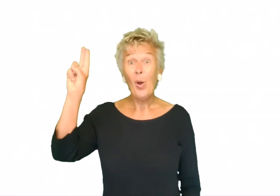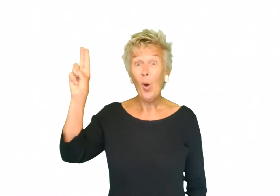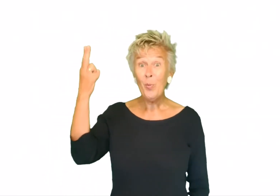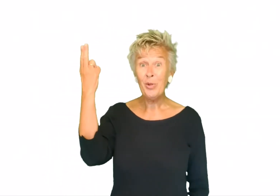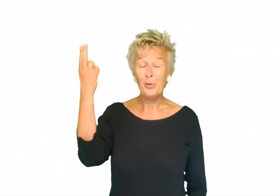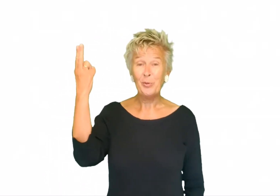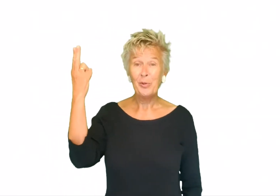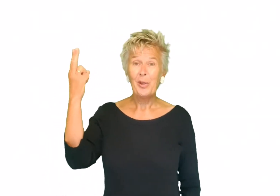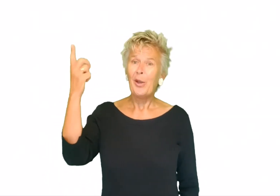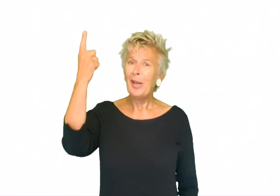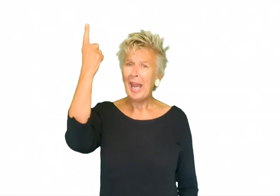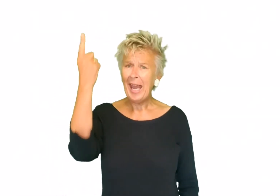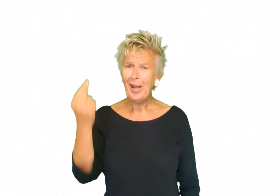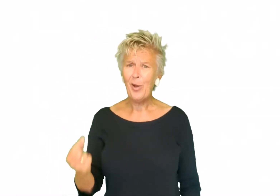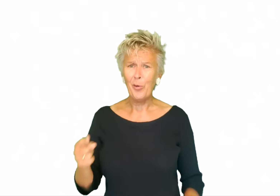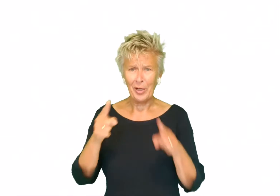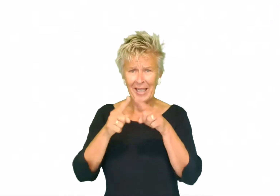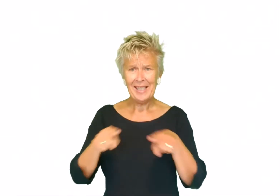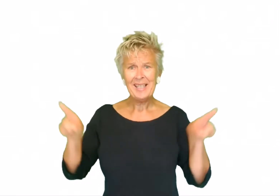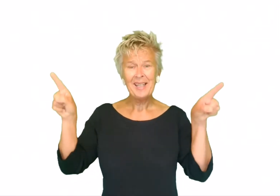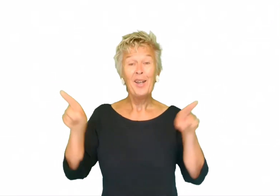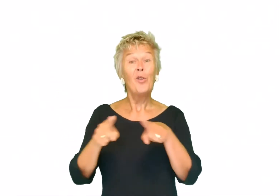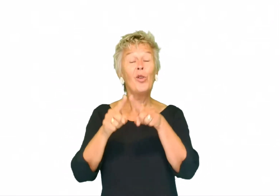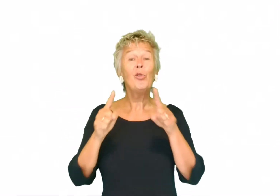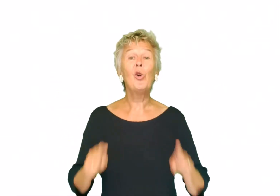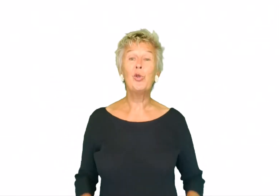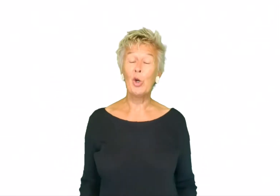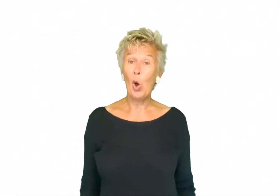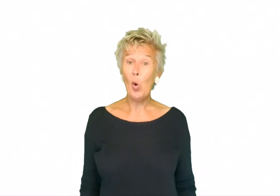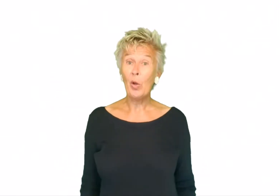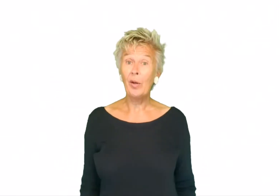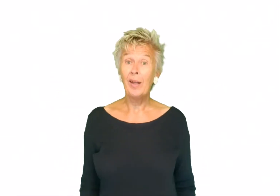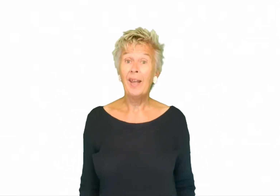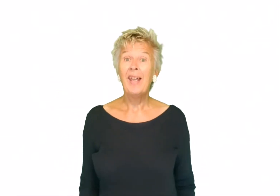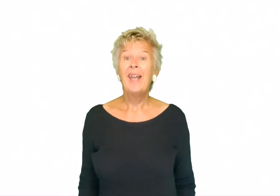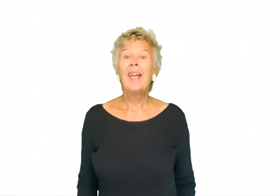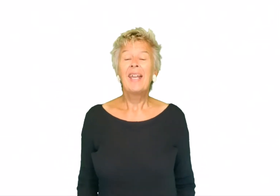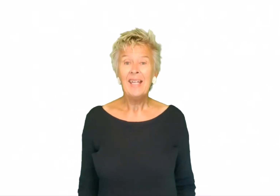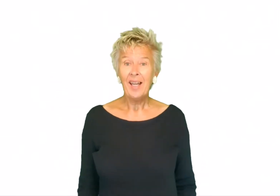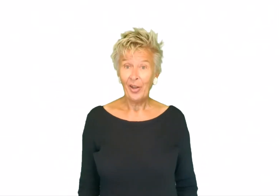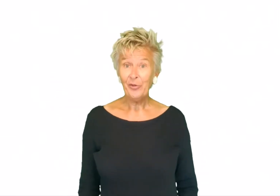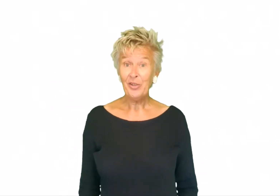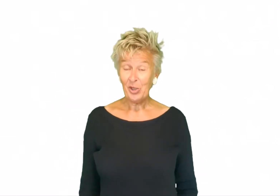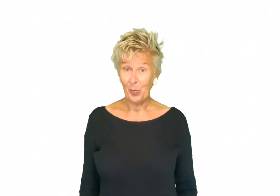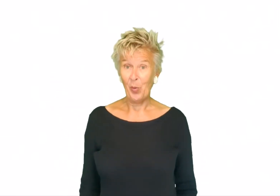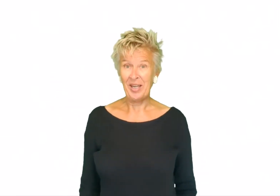Opnieuw, een heel leuk lied van Toontje Hoger, gigantisch mooi.